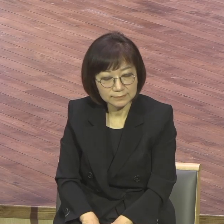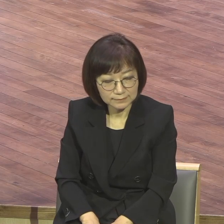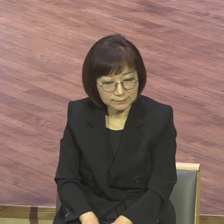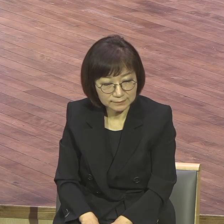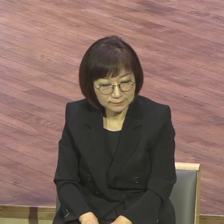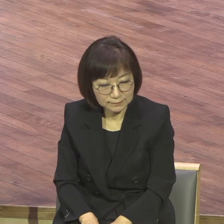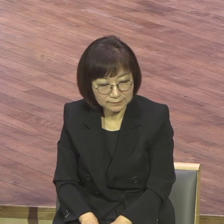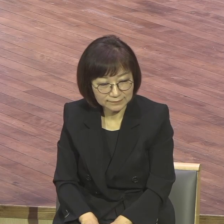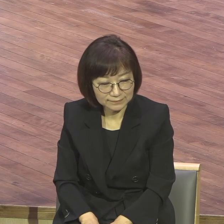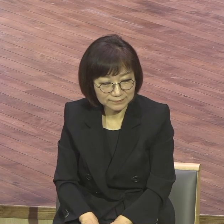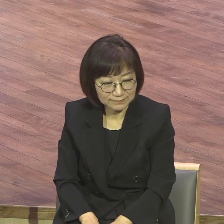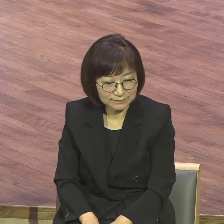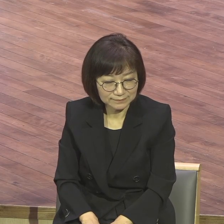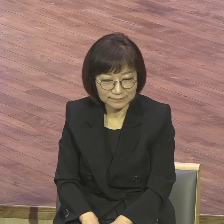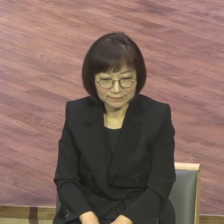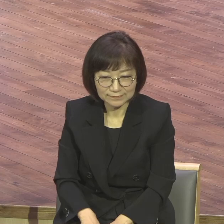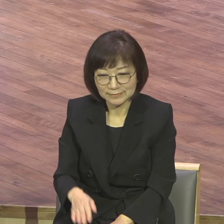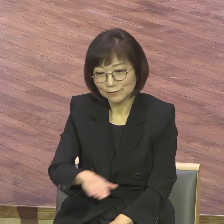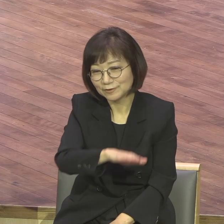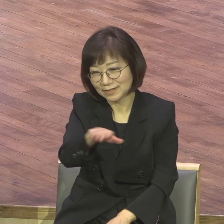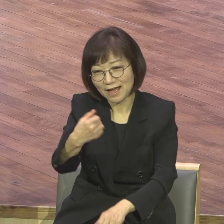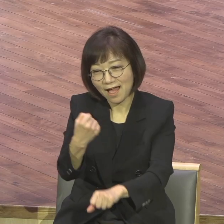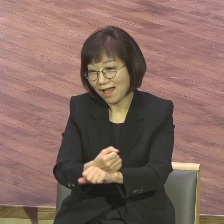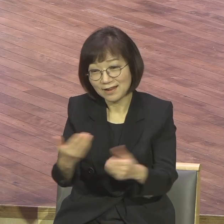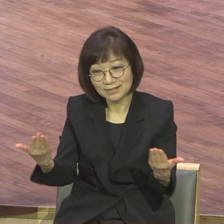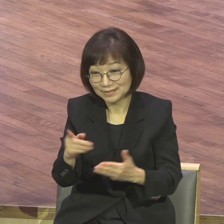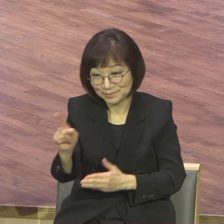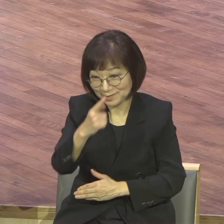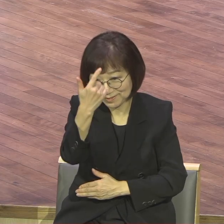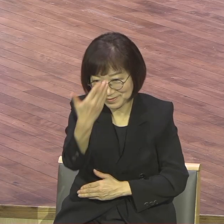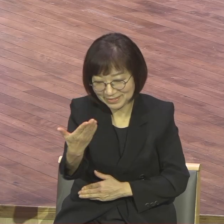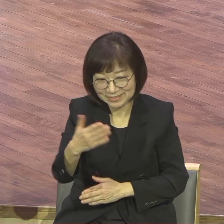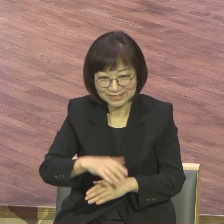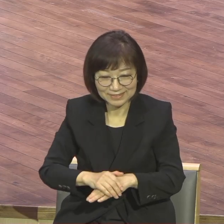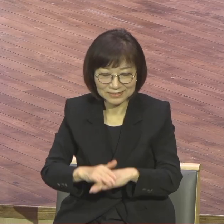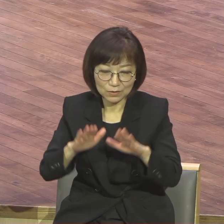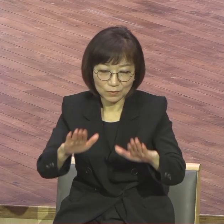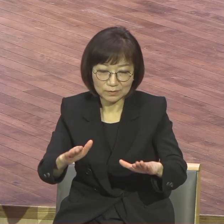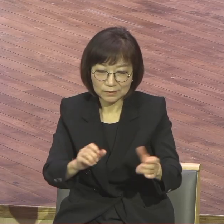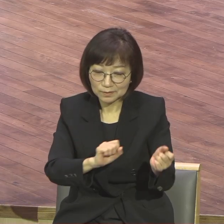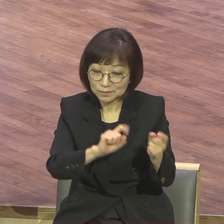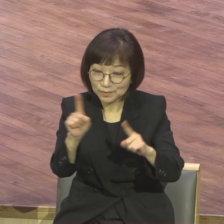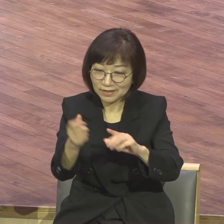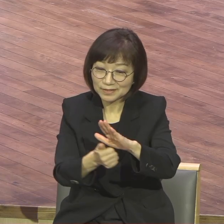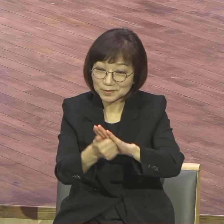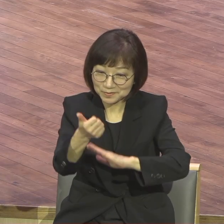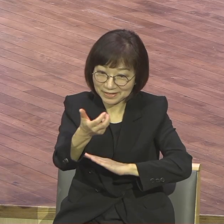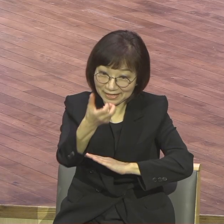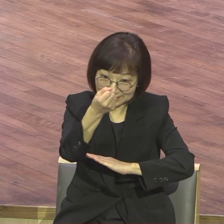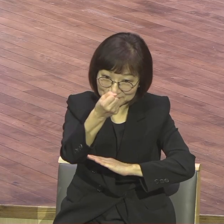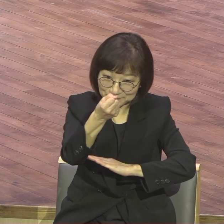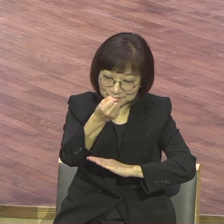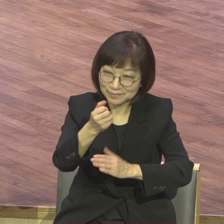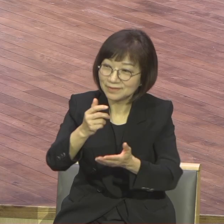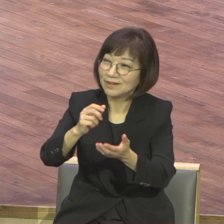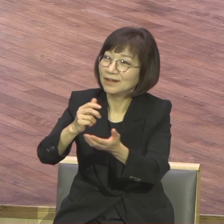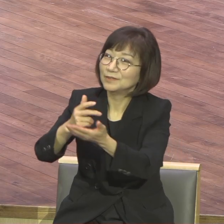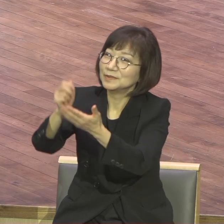우리는 뭘 해야 됩니까 우리가 부활을 내 아침에 나와 부활소망 가지고 부활의 주님을 찬양한 우리가 이제 남은 생에 어떻게